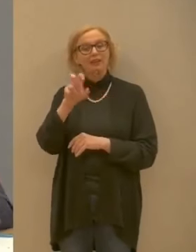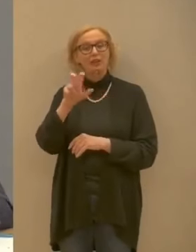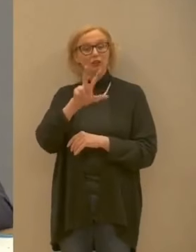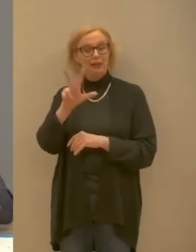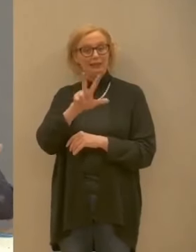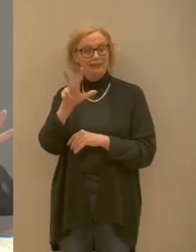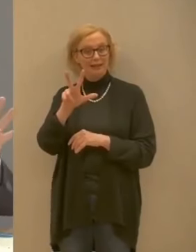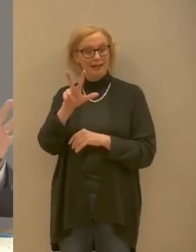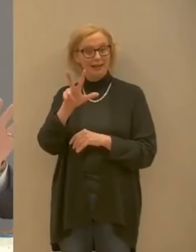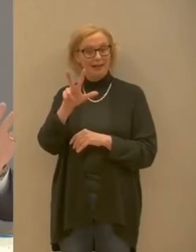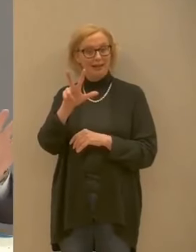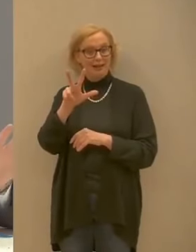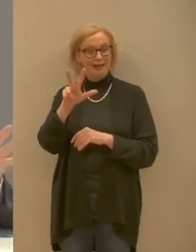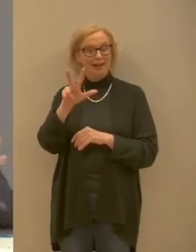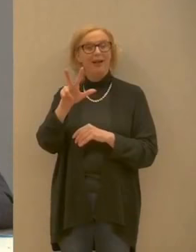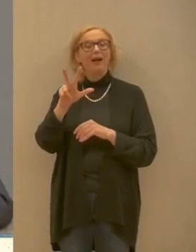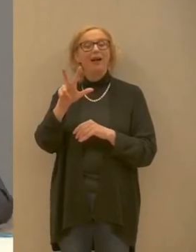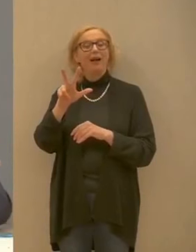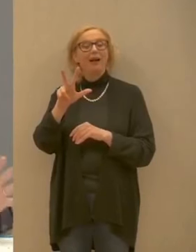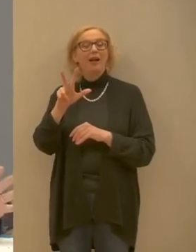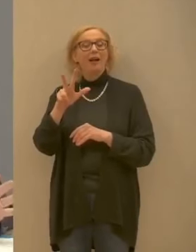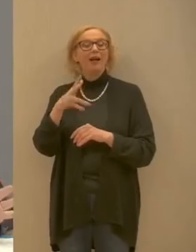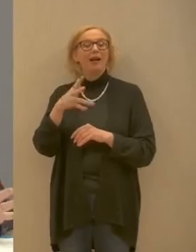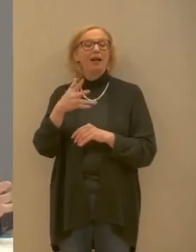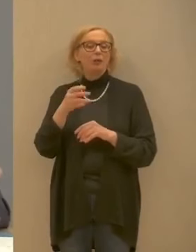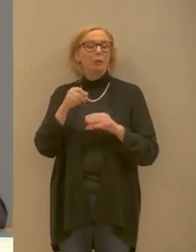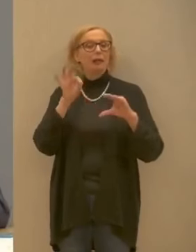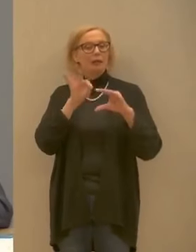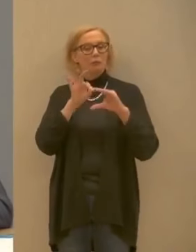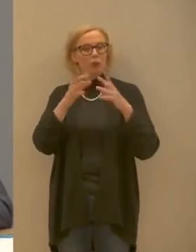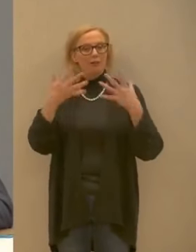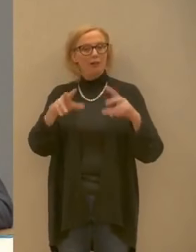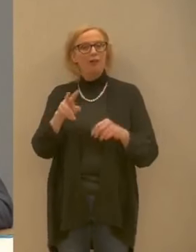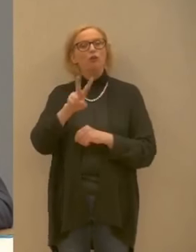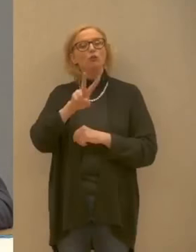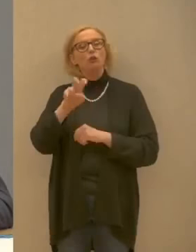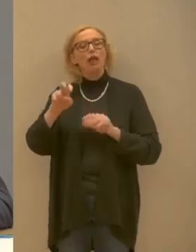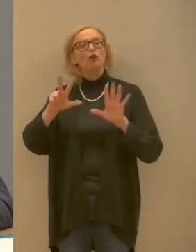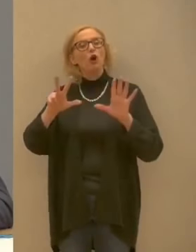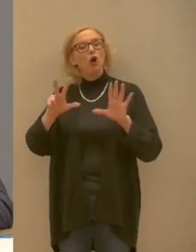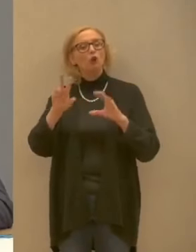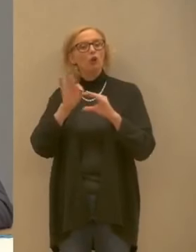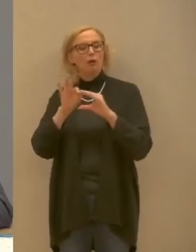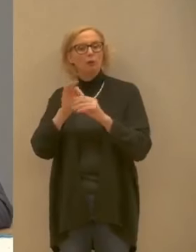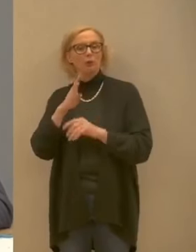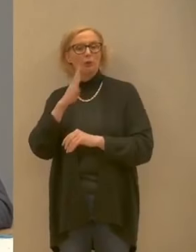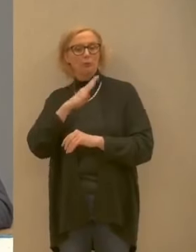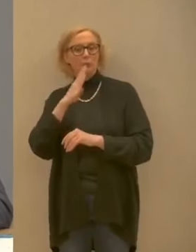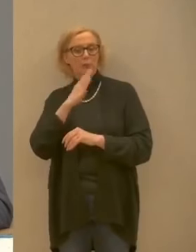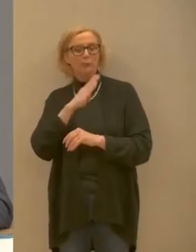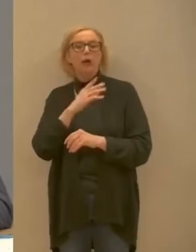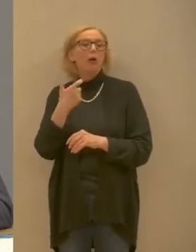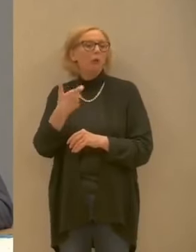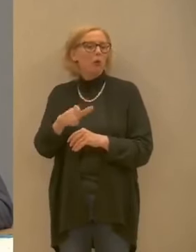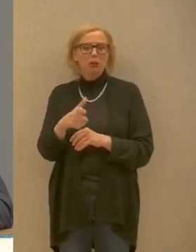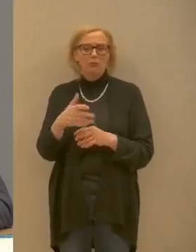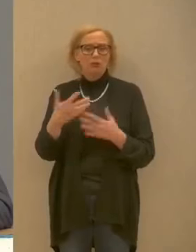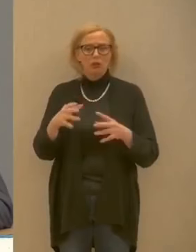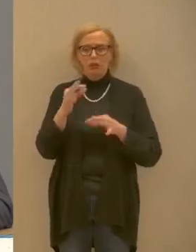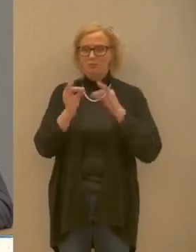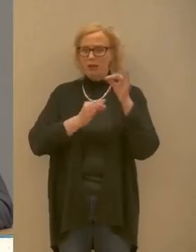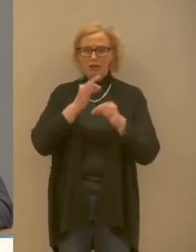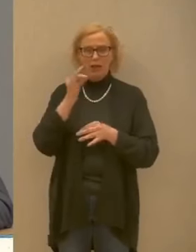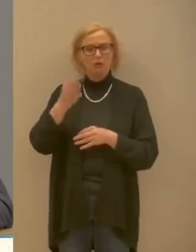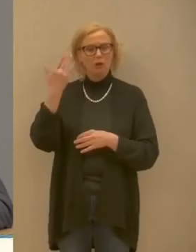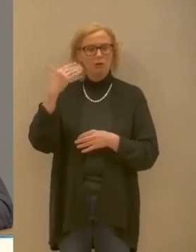hanno effettuato il tampone e 208 non hanno effettuato il tampone per il solito motivo che abbiamo sempre spiegato,